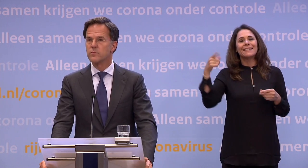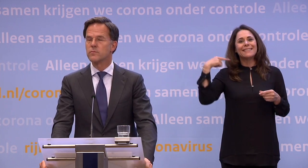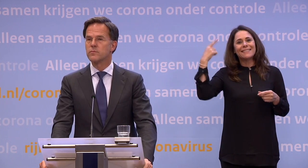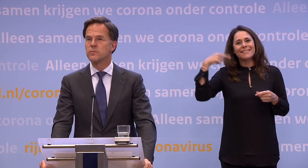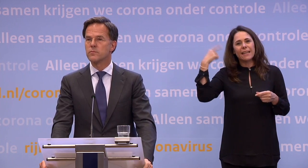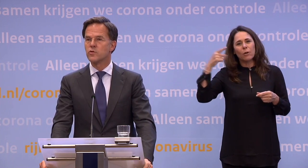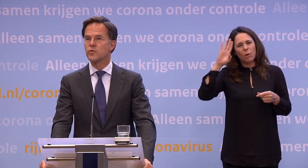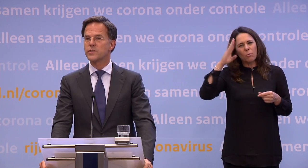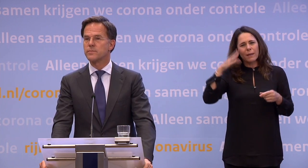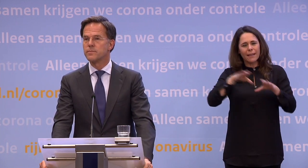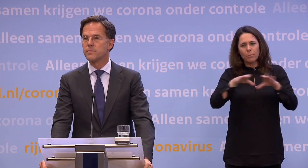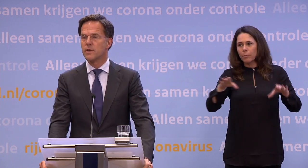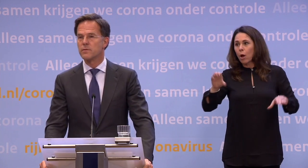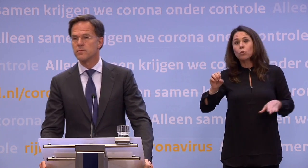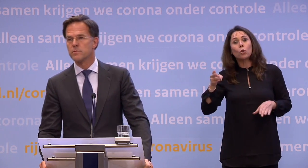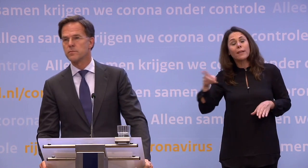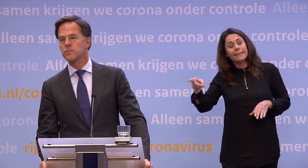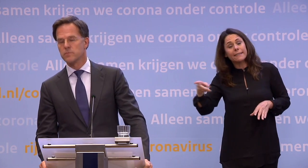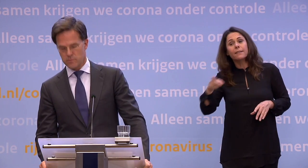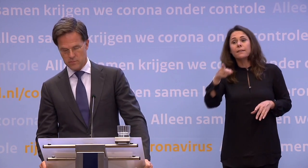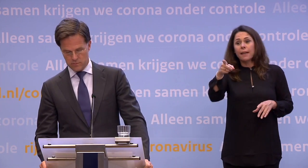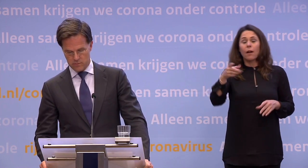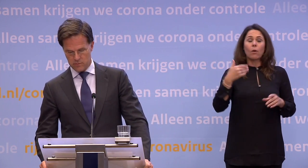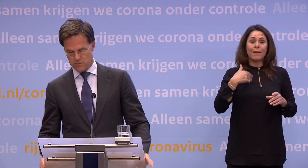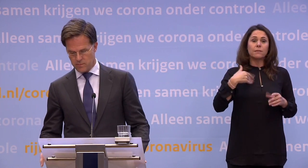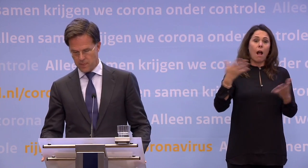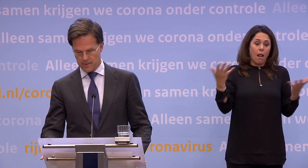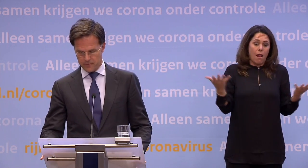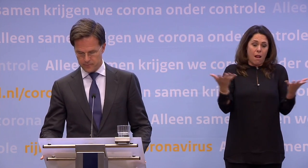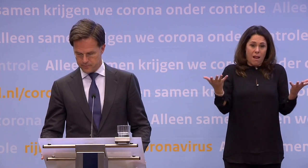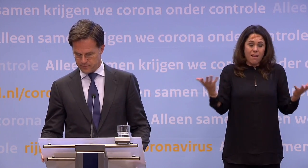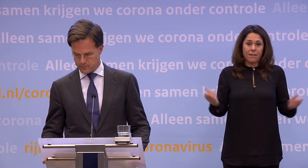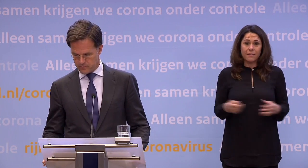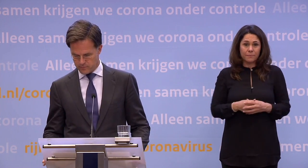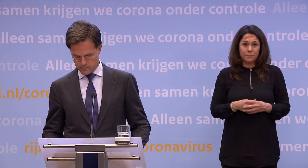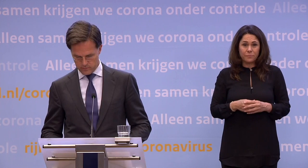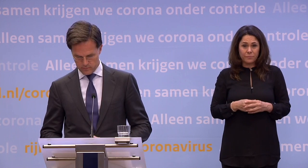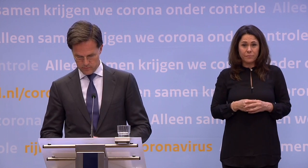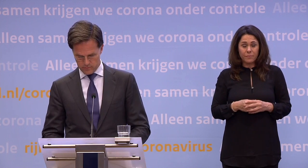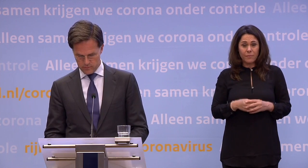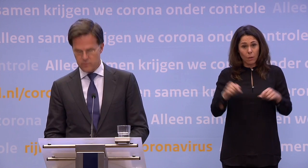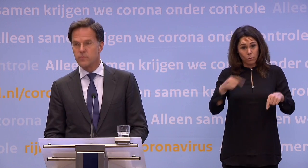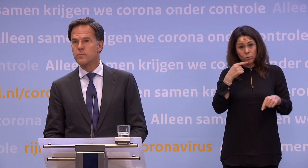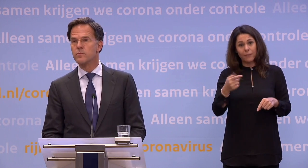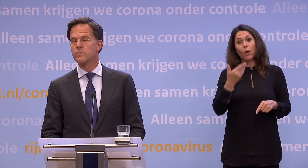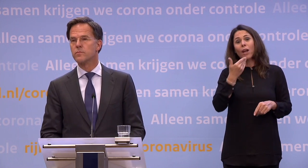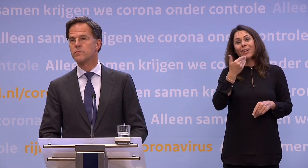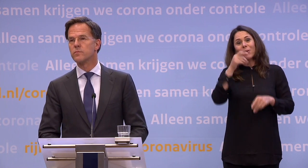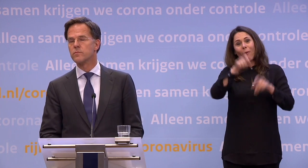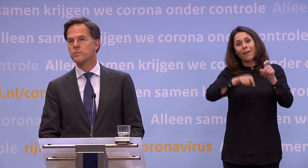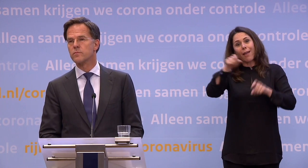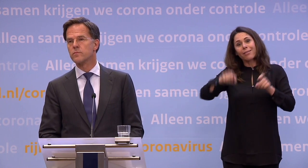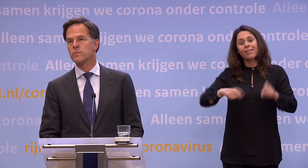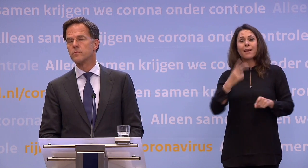bekende poptempel, die heeft al mensen moeten ontslaan inmiddels. Nu zegt u ook dat voor jongeren de anderhalve meter wordt